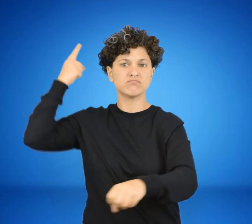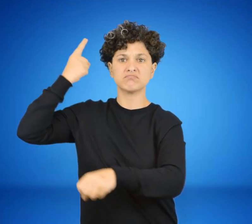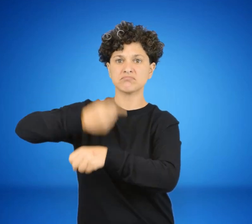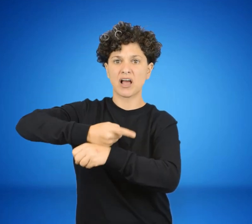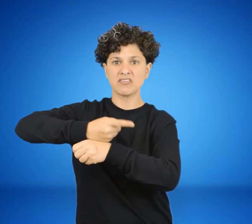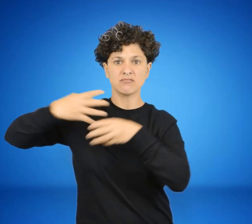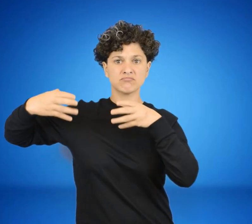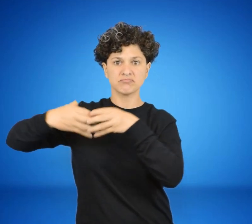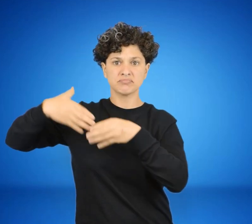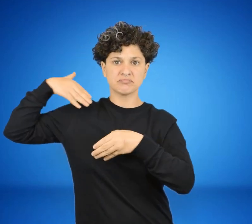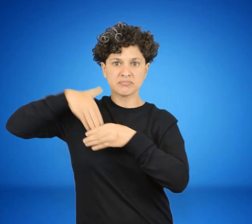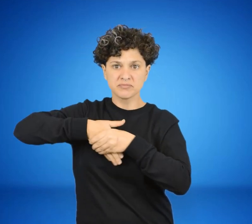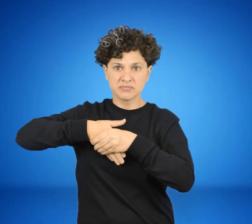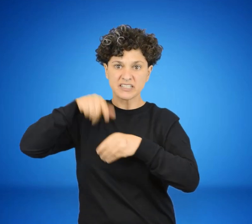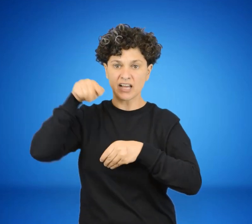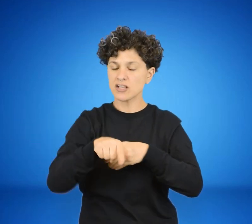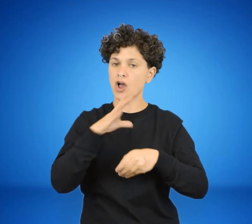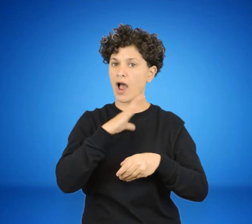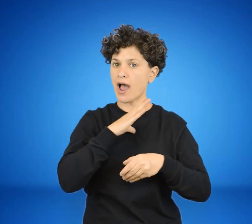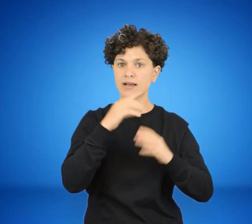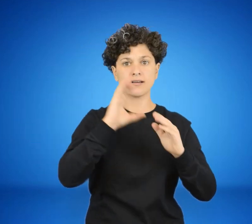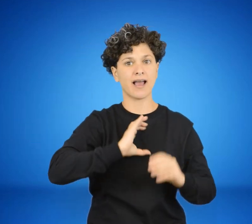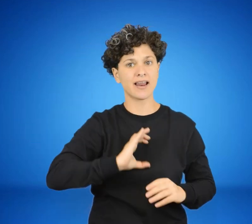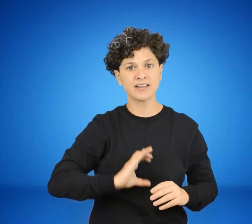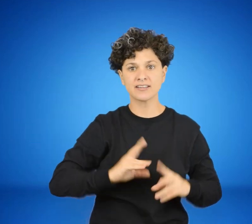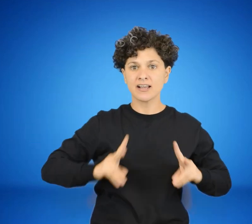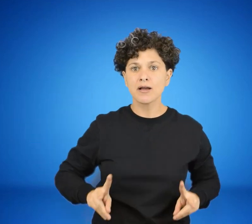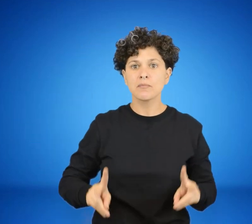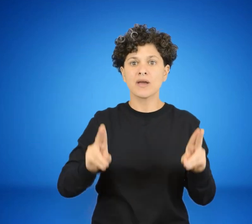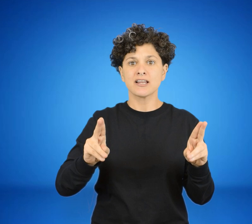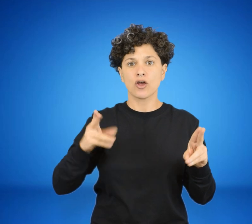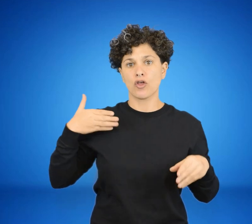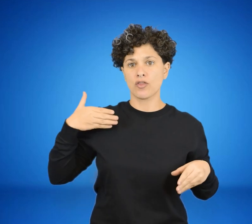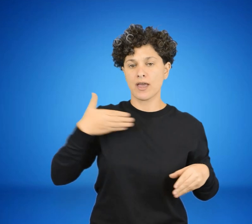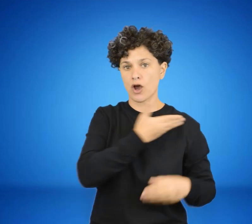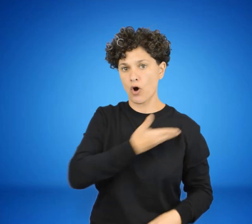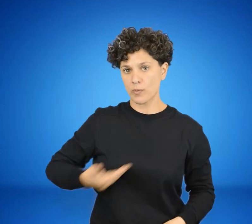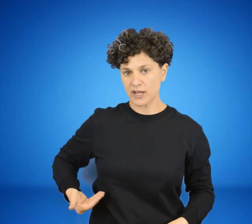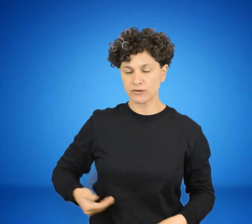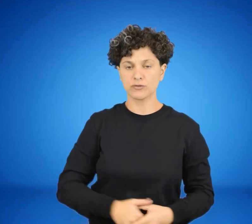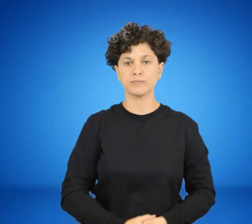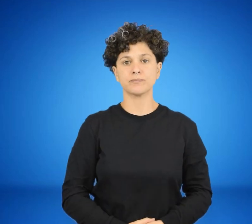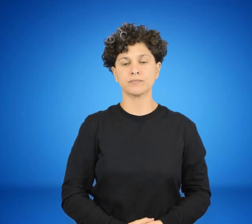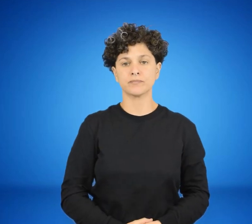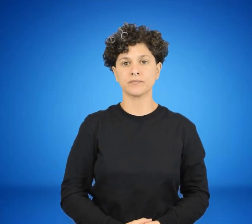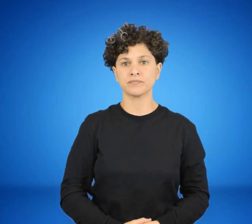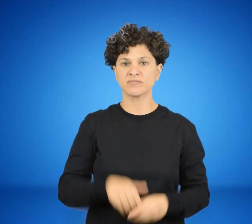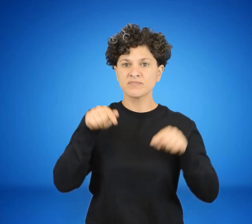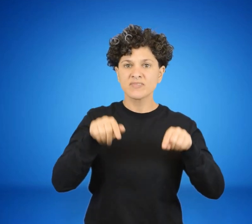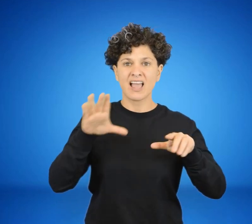prácticamente de manera ininterrumpida, fueron las principales características del periodo de gobierno.